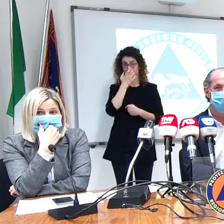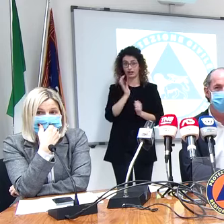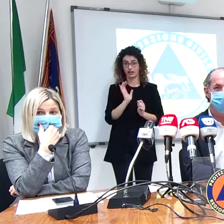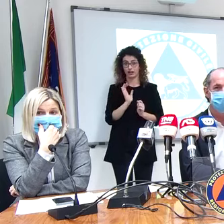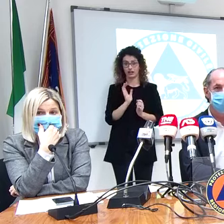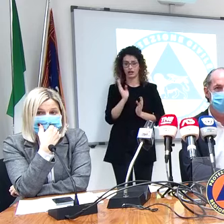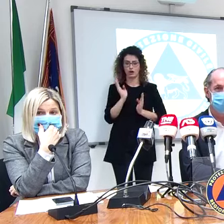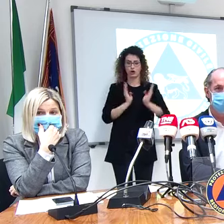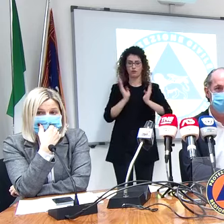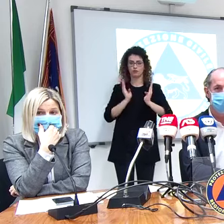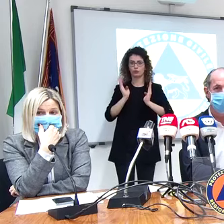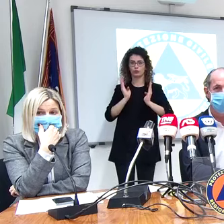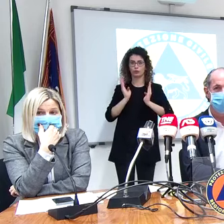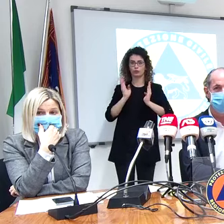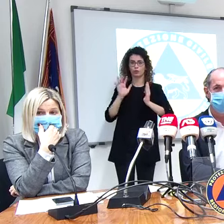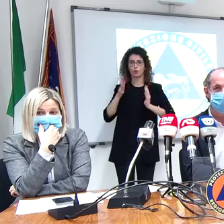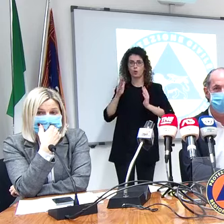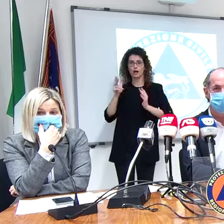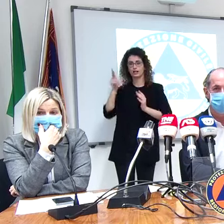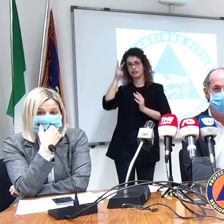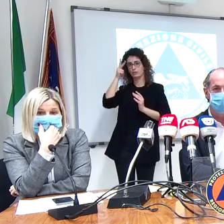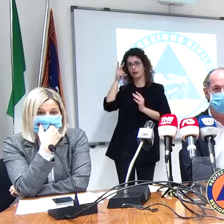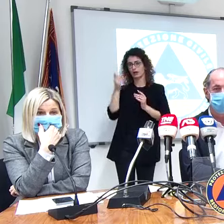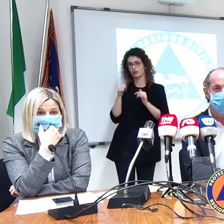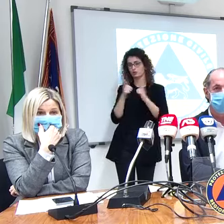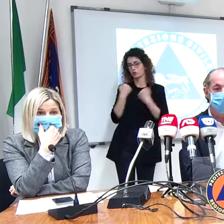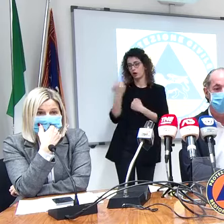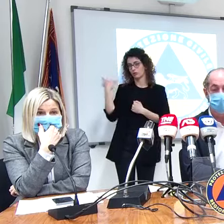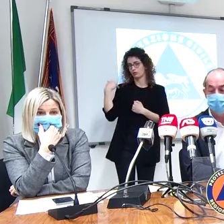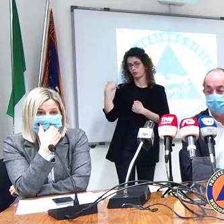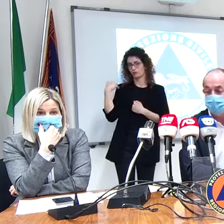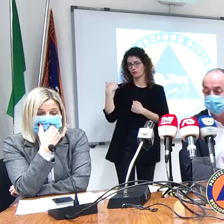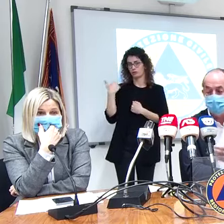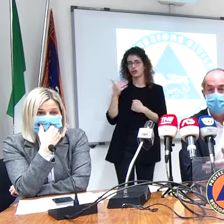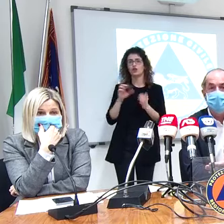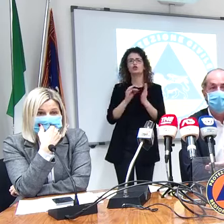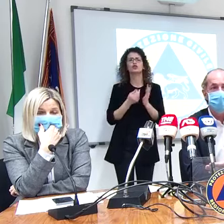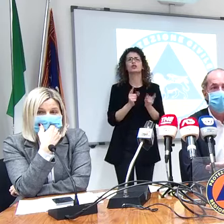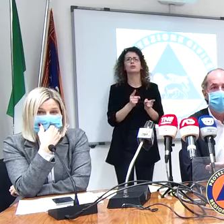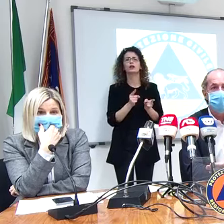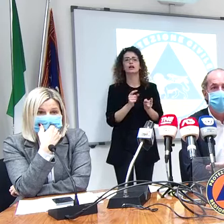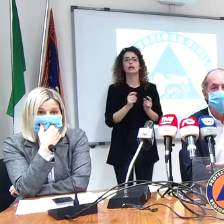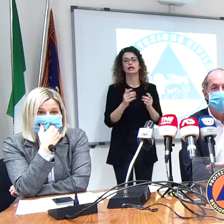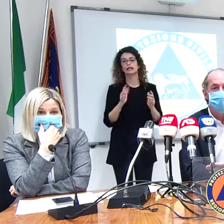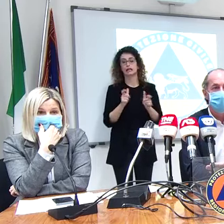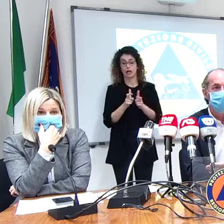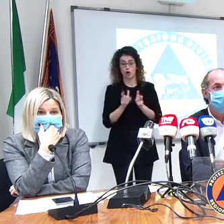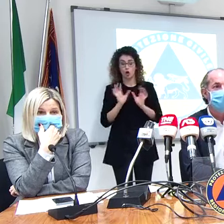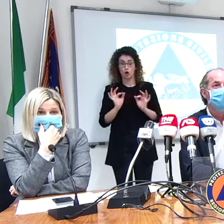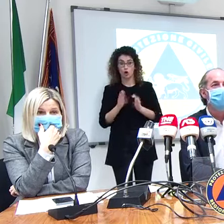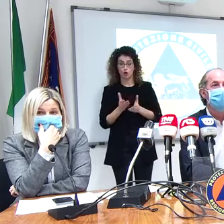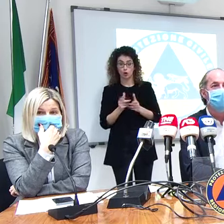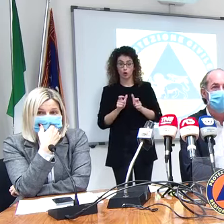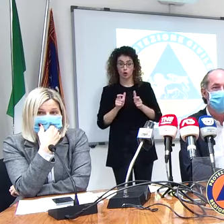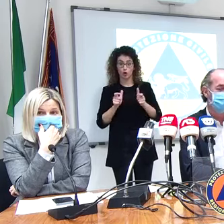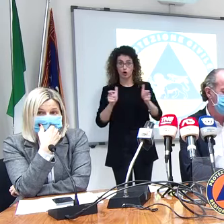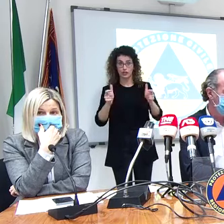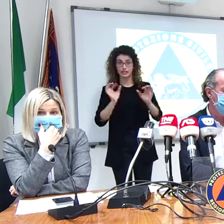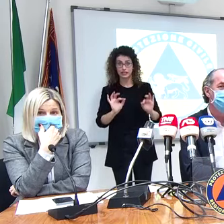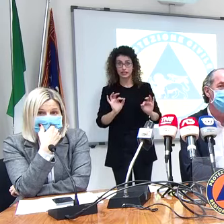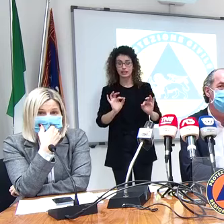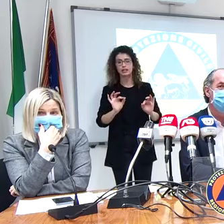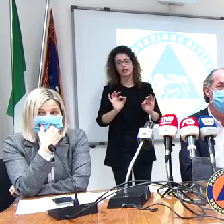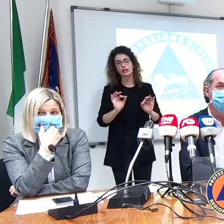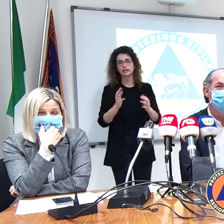di marzo dell'anno scorso una decina di giorni se il trend è questo considerate che noi oggi quando